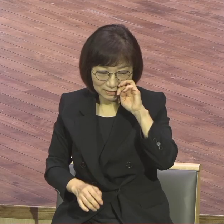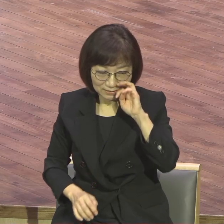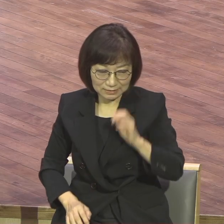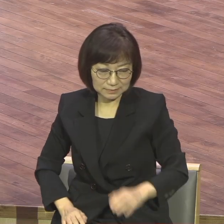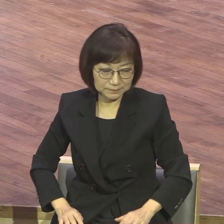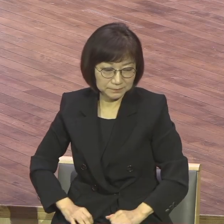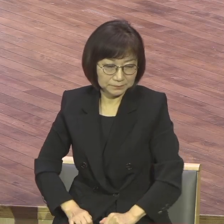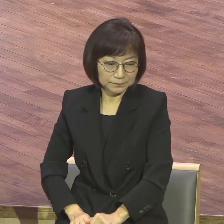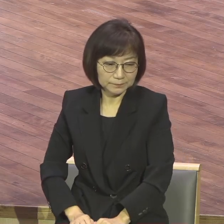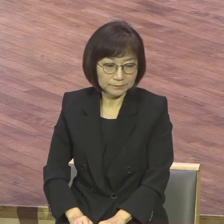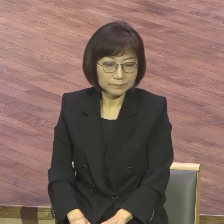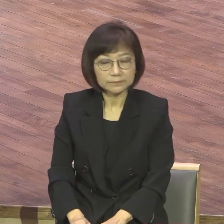아멘.